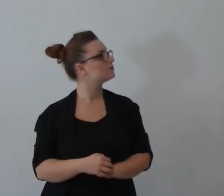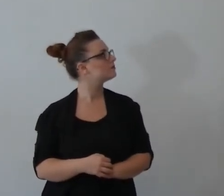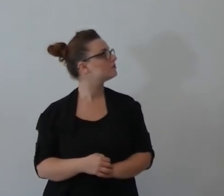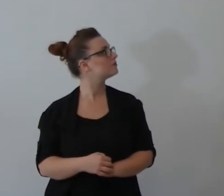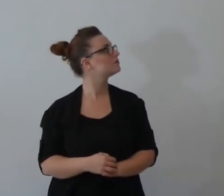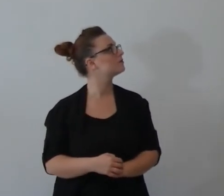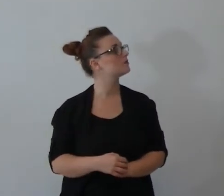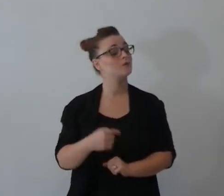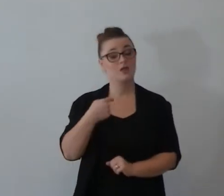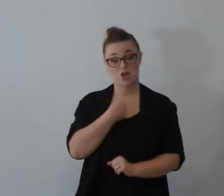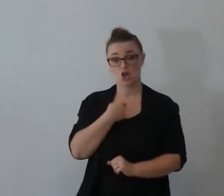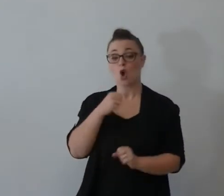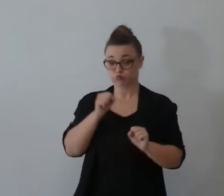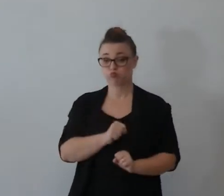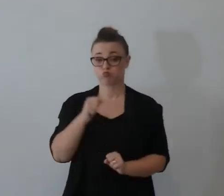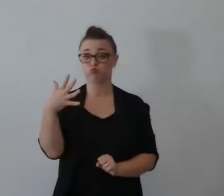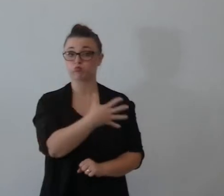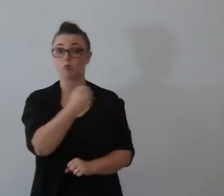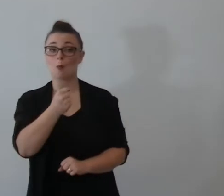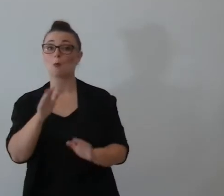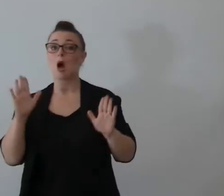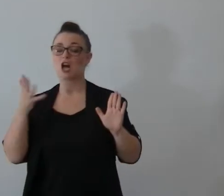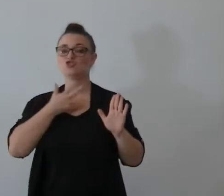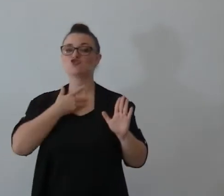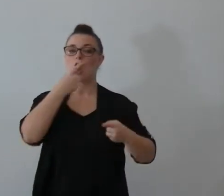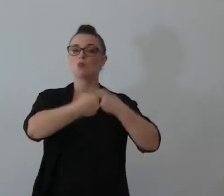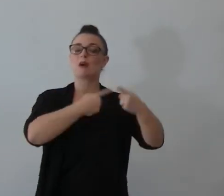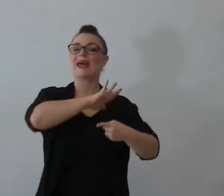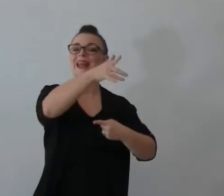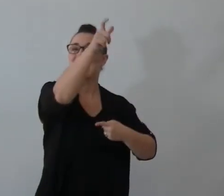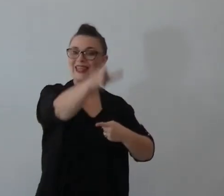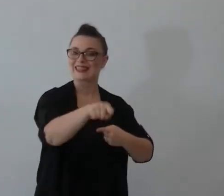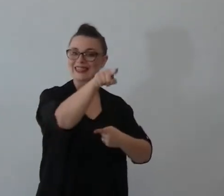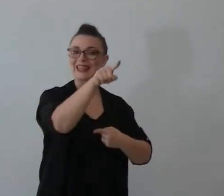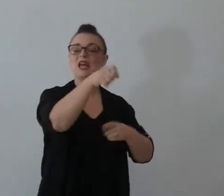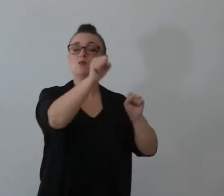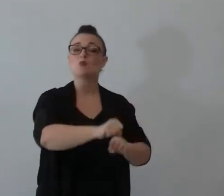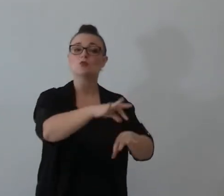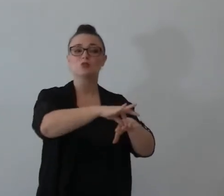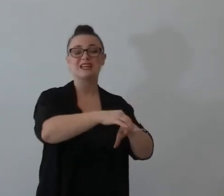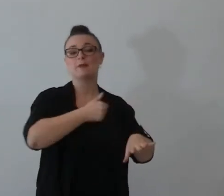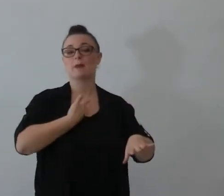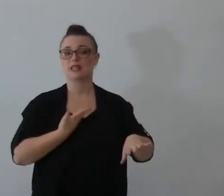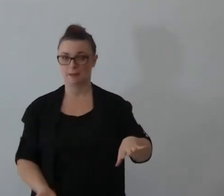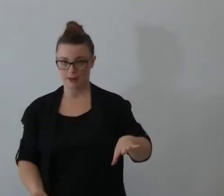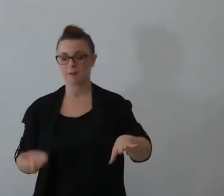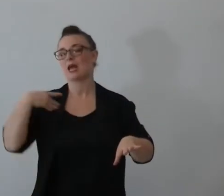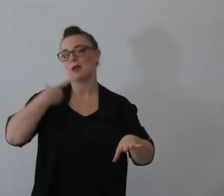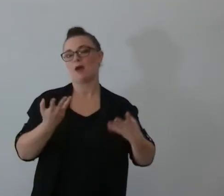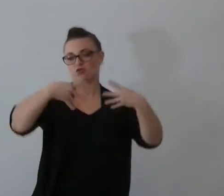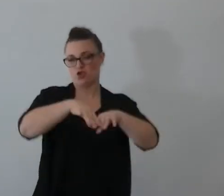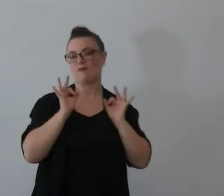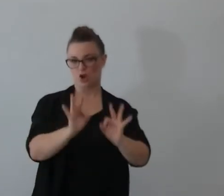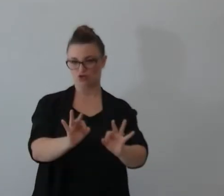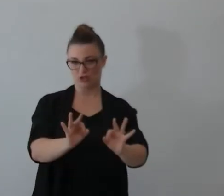vero io ho il diritto di riscatto ma c'è un altro che ti apparente che si faccia da me io farò valere il